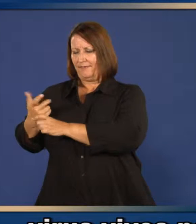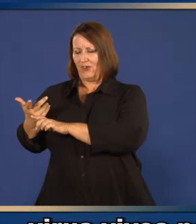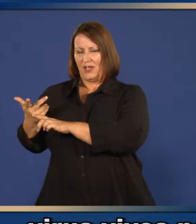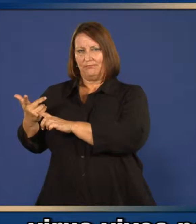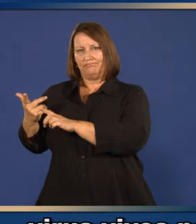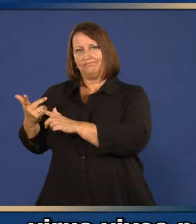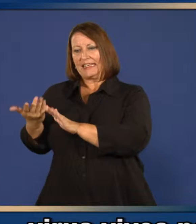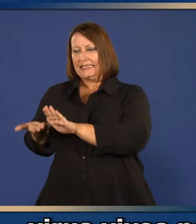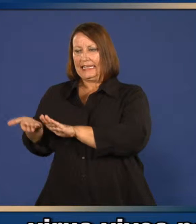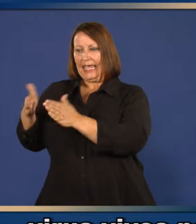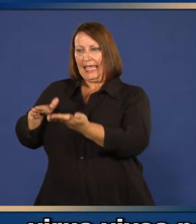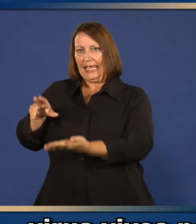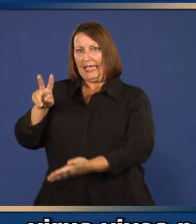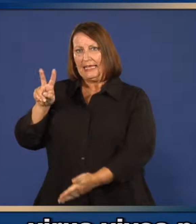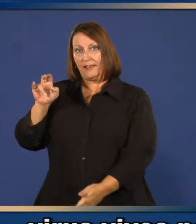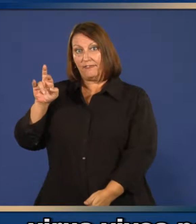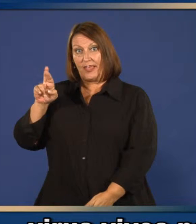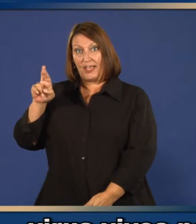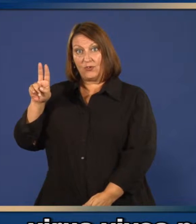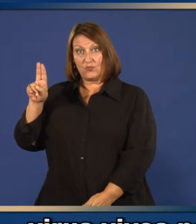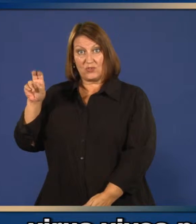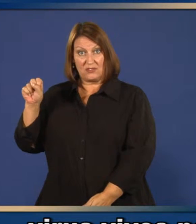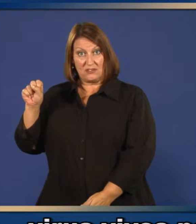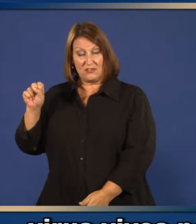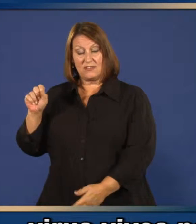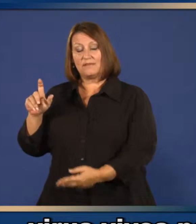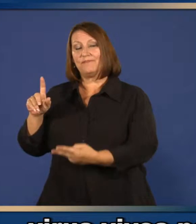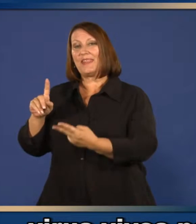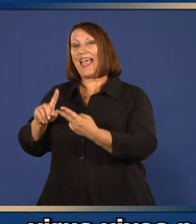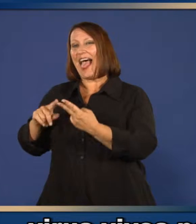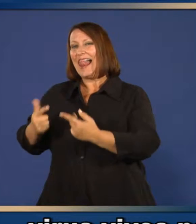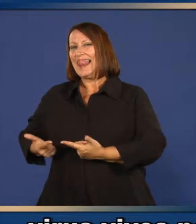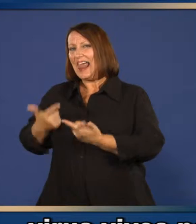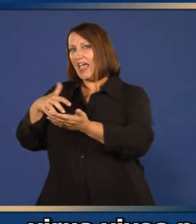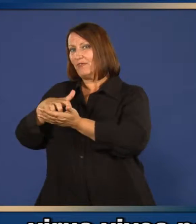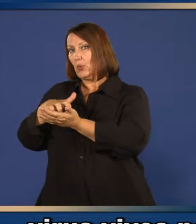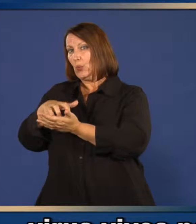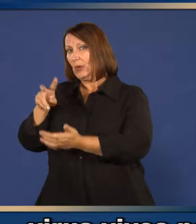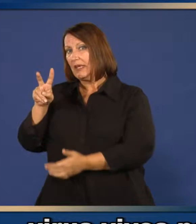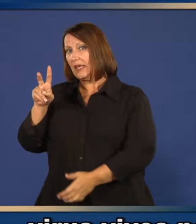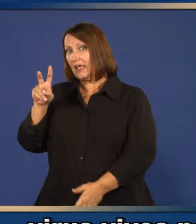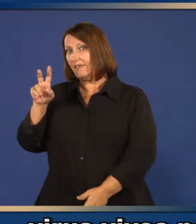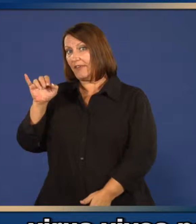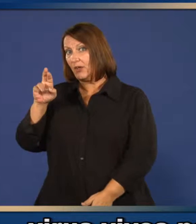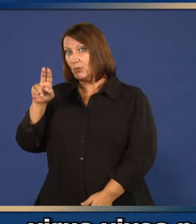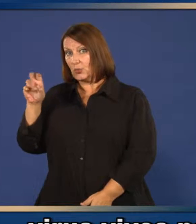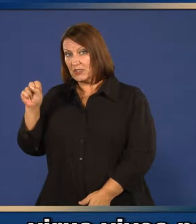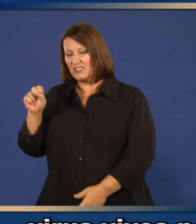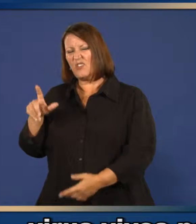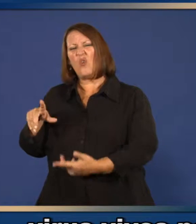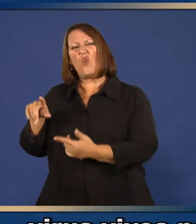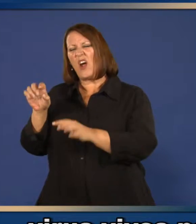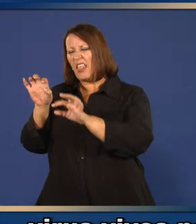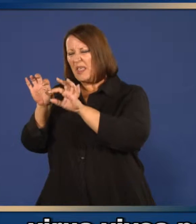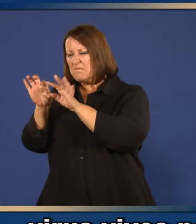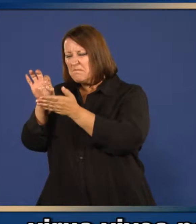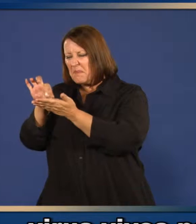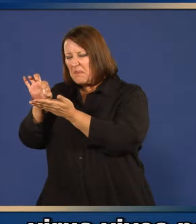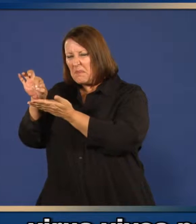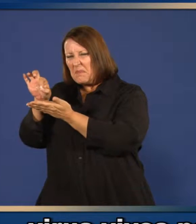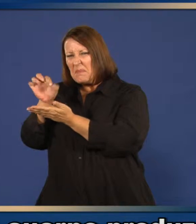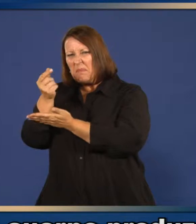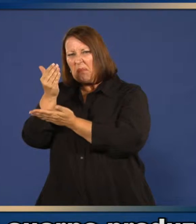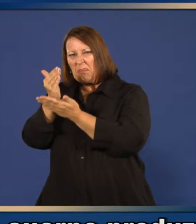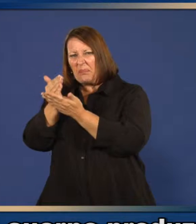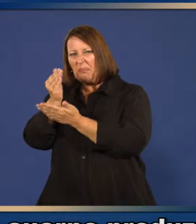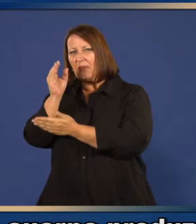virus inactivados o pequeñas partes de bacterias o virus que hacen